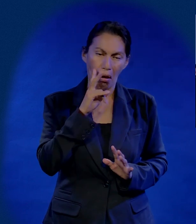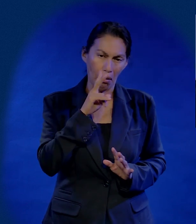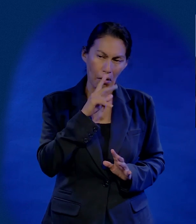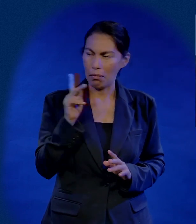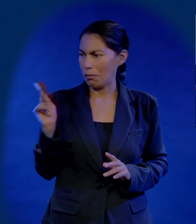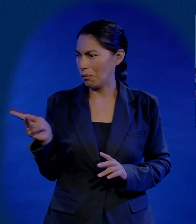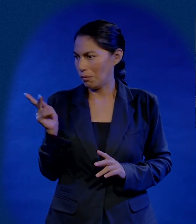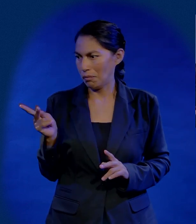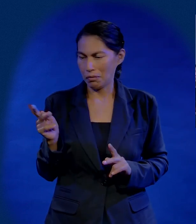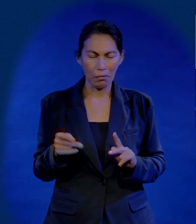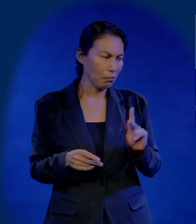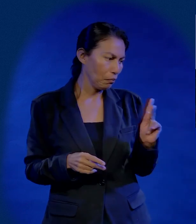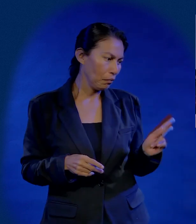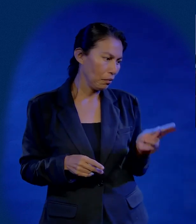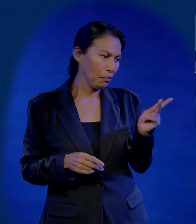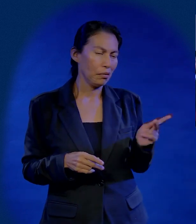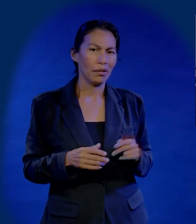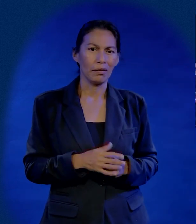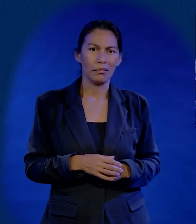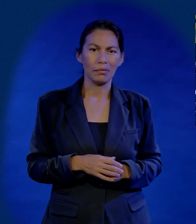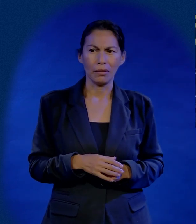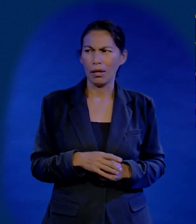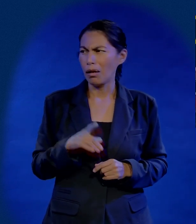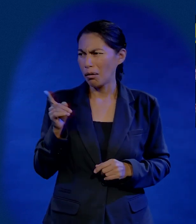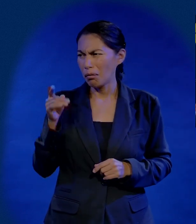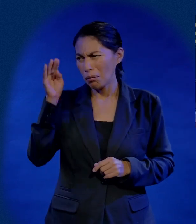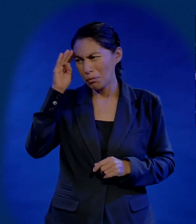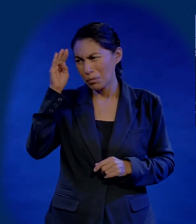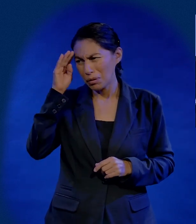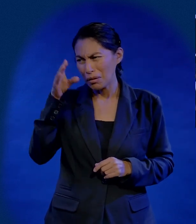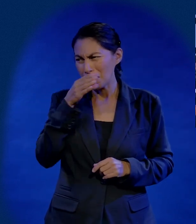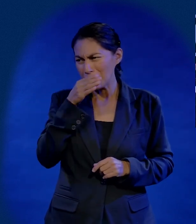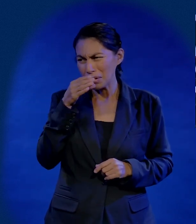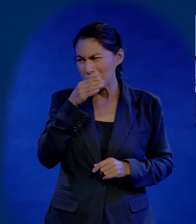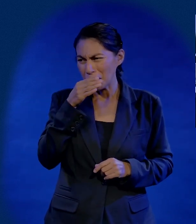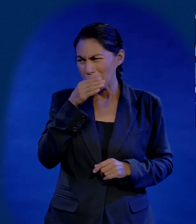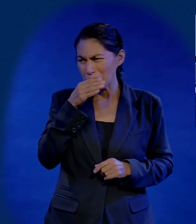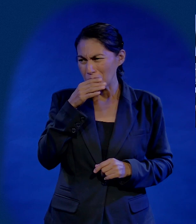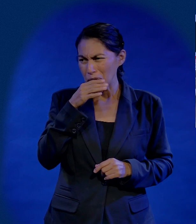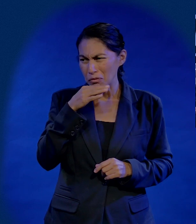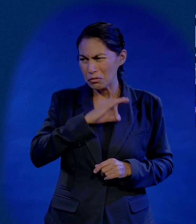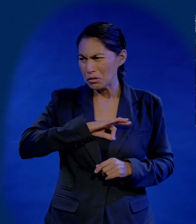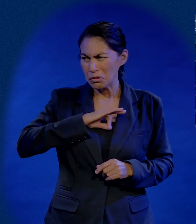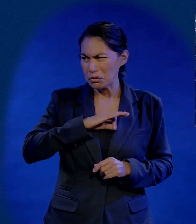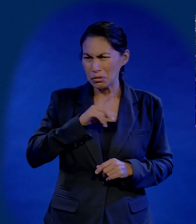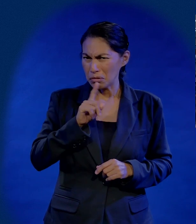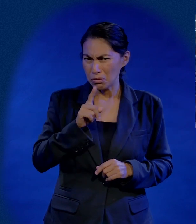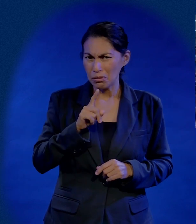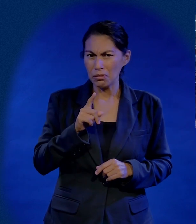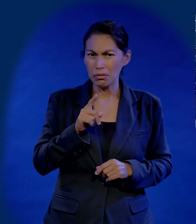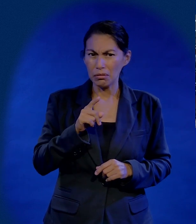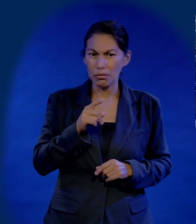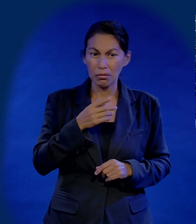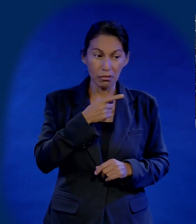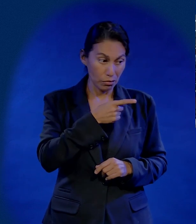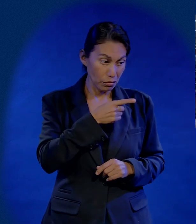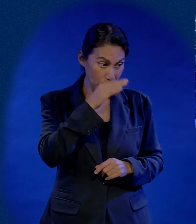¿Es posible? A ver, pregúntale al de al lado, nomás por chismes especiales. ¿Tú crees que haya cristianos que no son felices? Pregúntale,